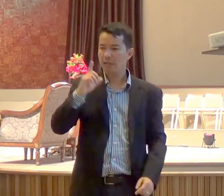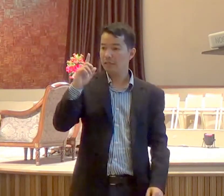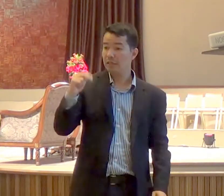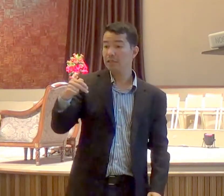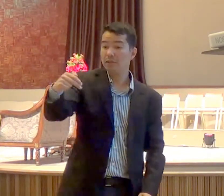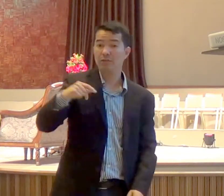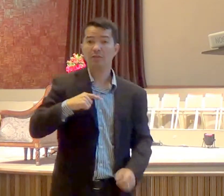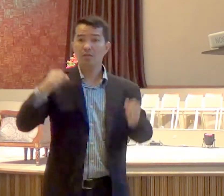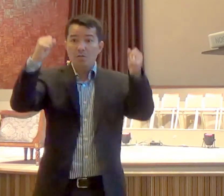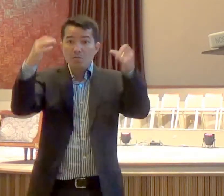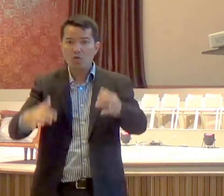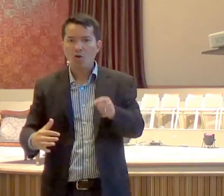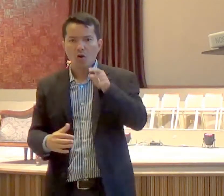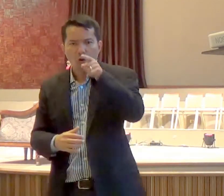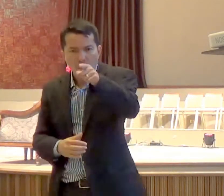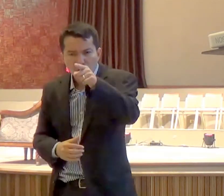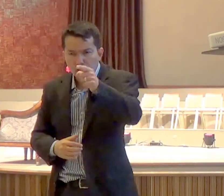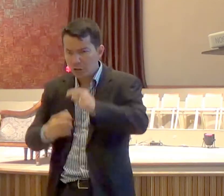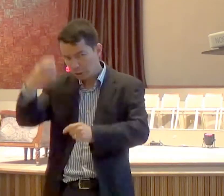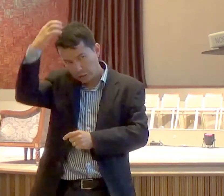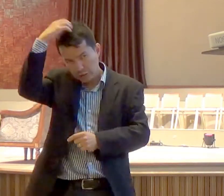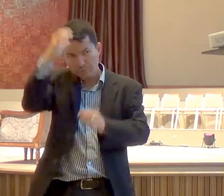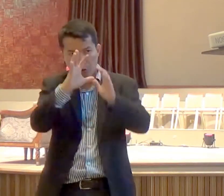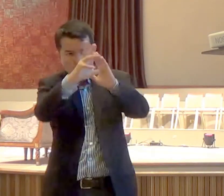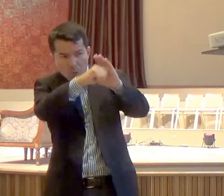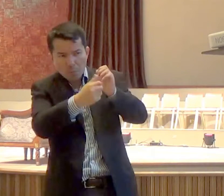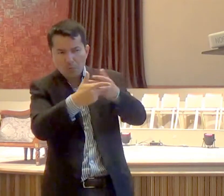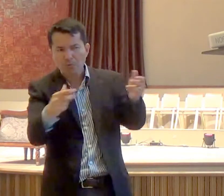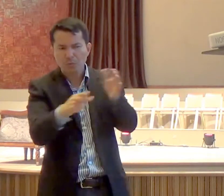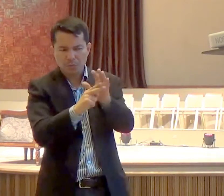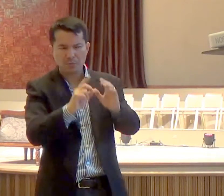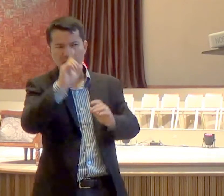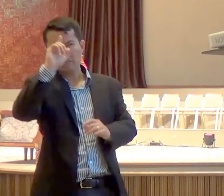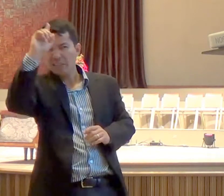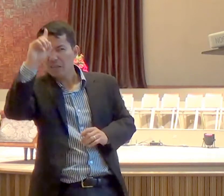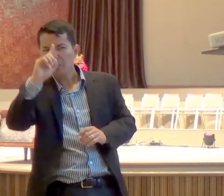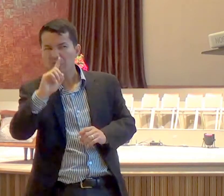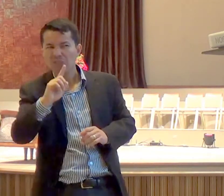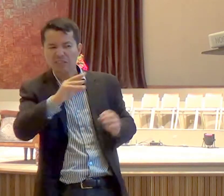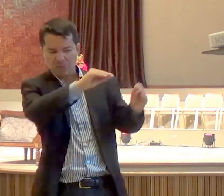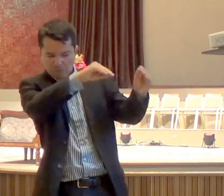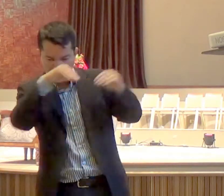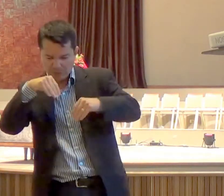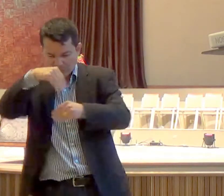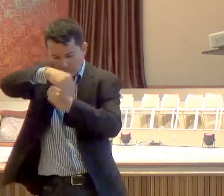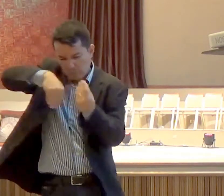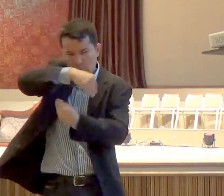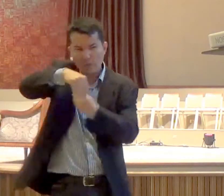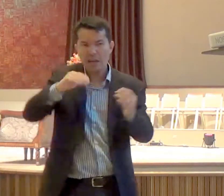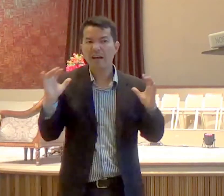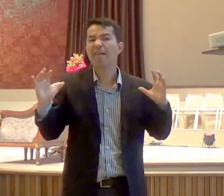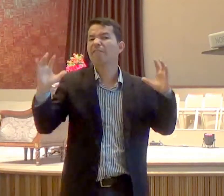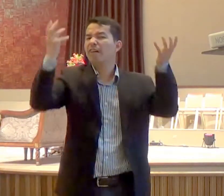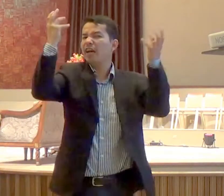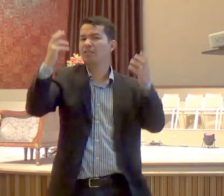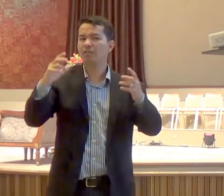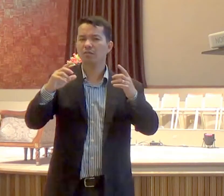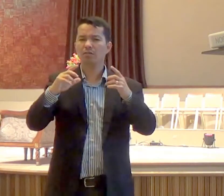você pegou o que é de Deus, e trouxe para uma festa pagã, e alguém vai dizer o seguinte, mas pastor, deixa eu fazer uma